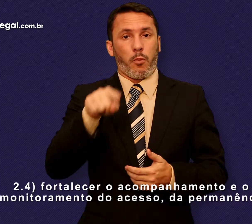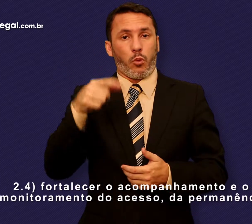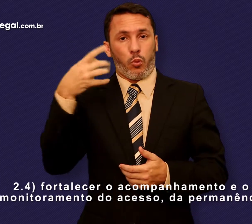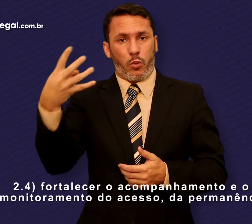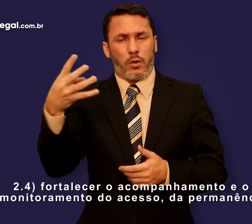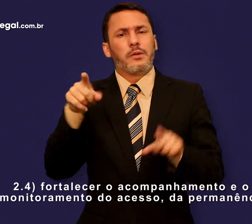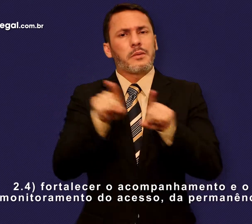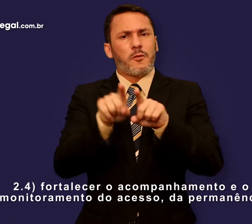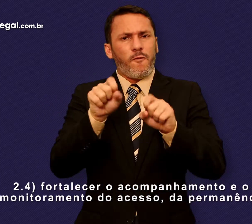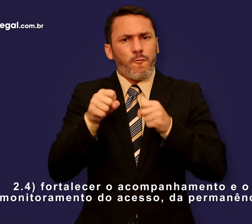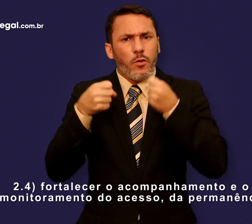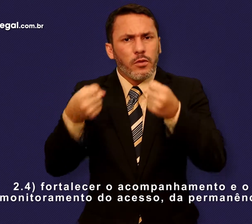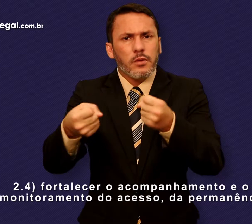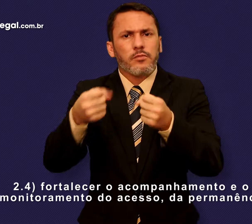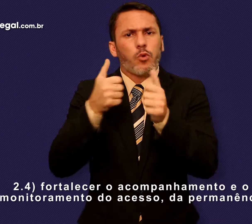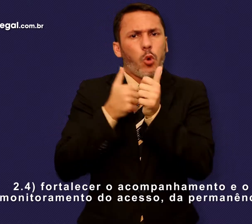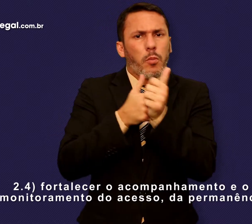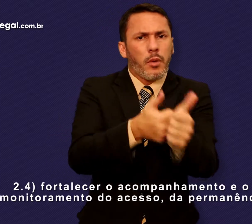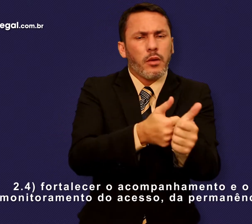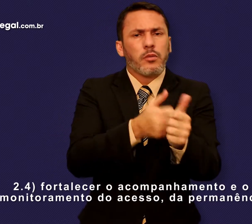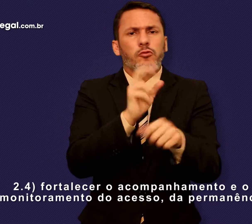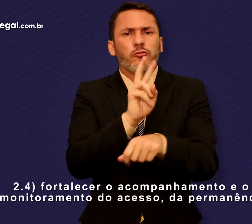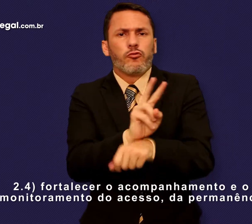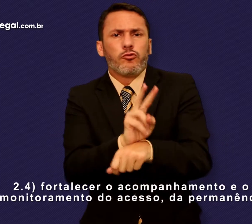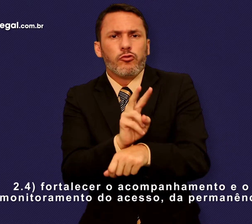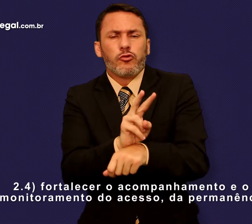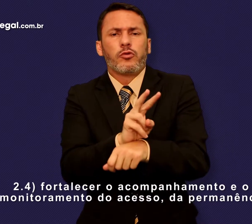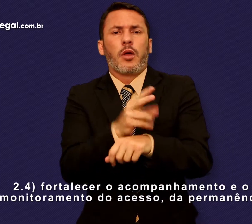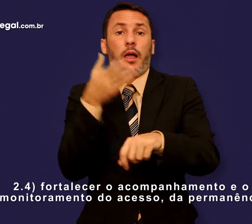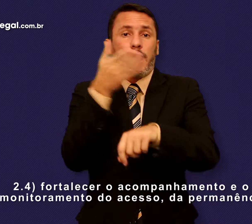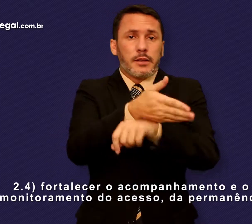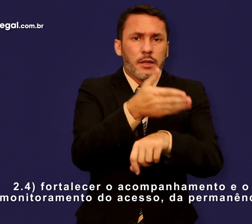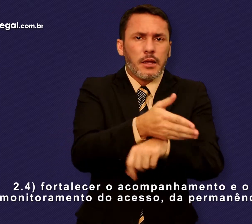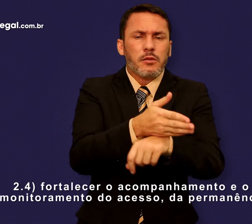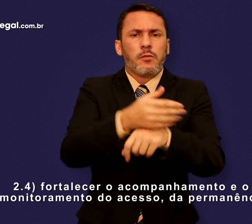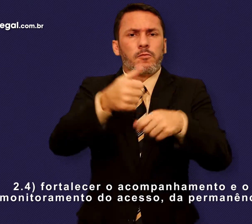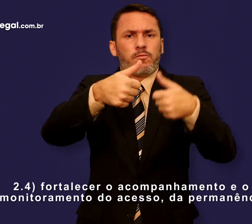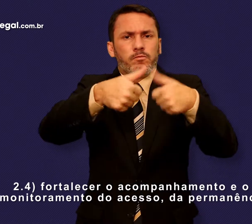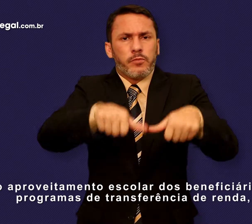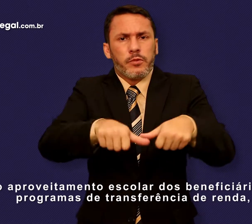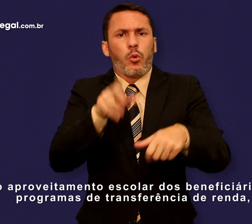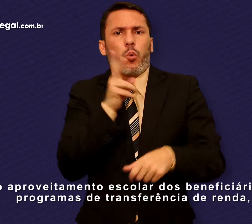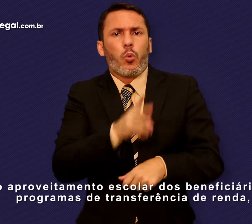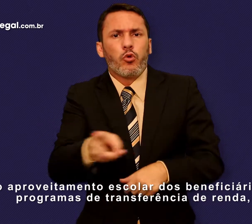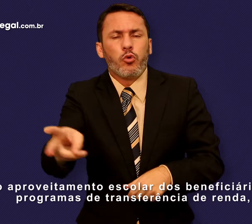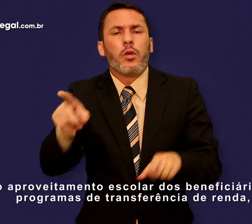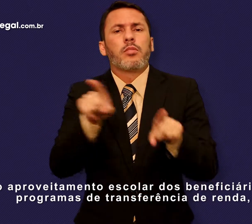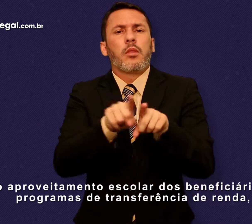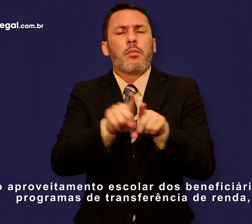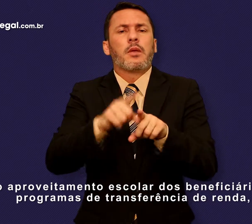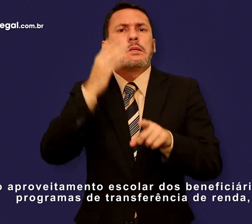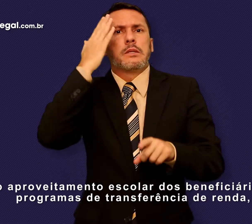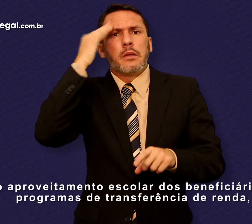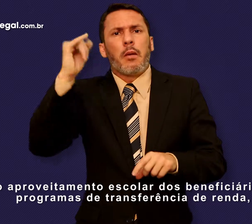Fortalecer o acompanhamento e o monitoramento do acesso, da permanência e do aproveitamento escolar dos